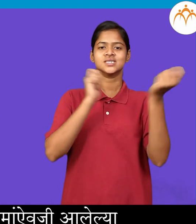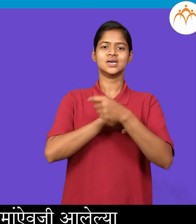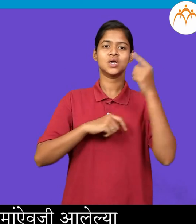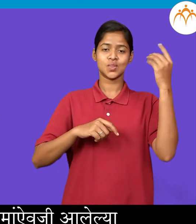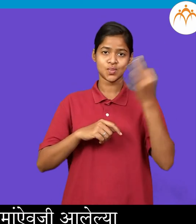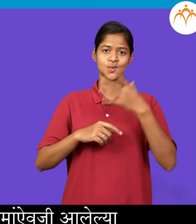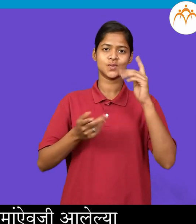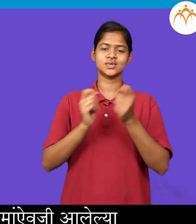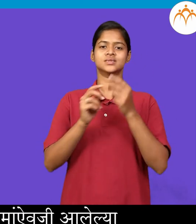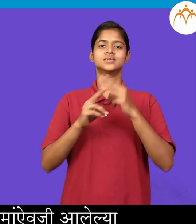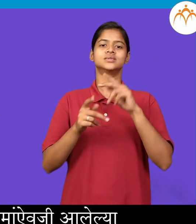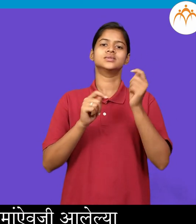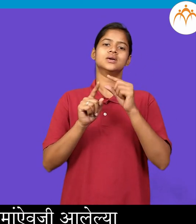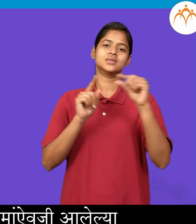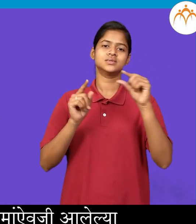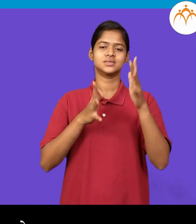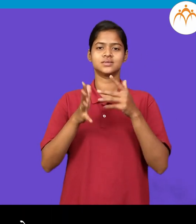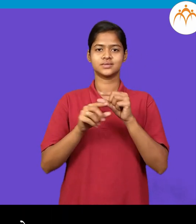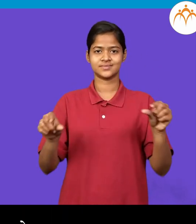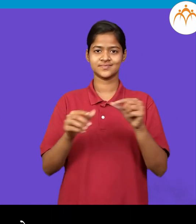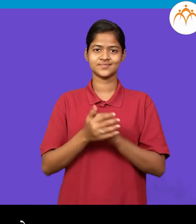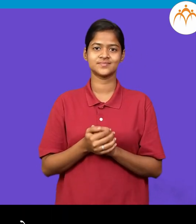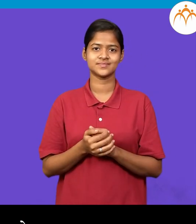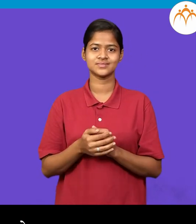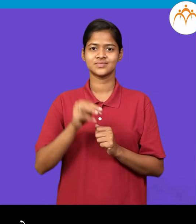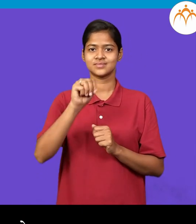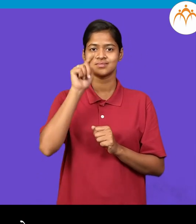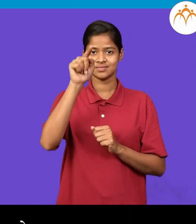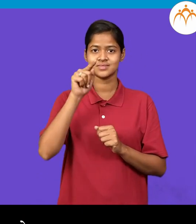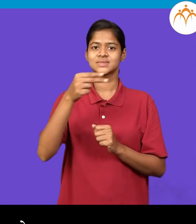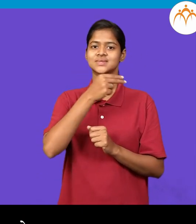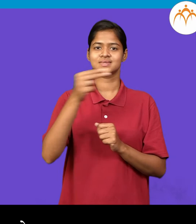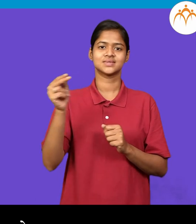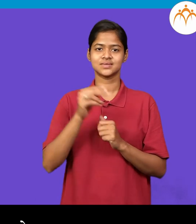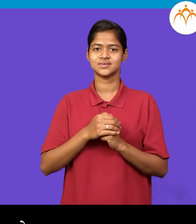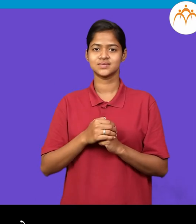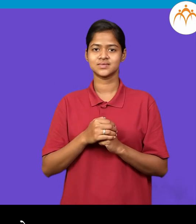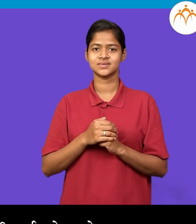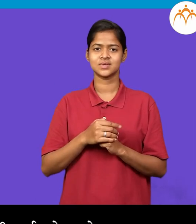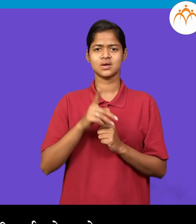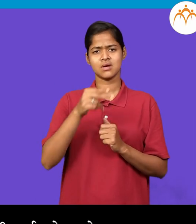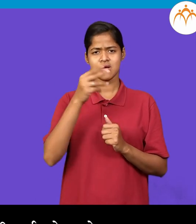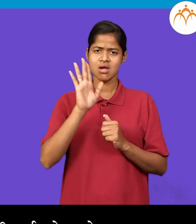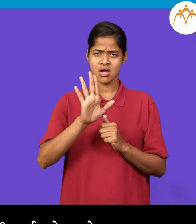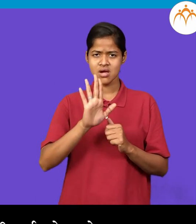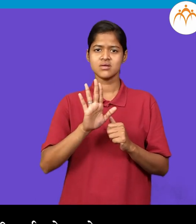असय महंता मंदार हे नामा है अड़ी तो